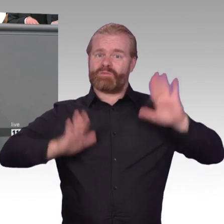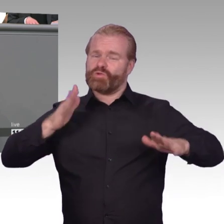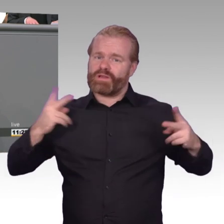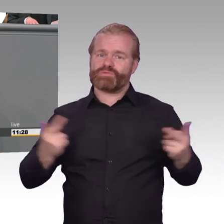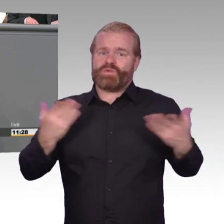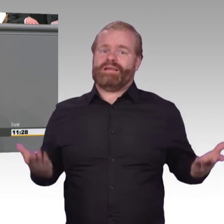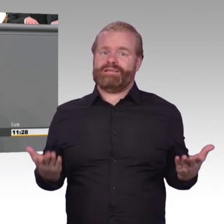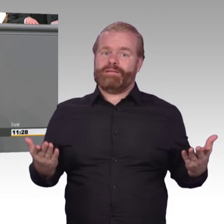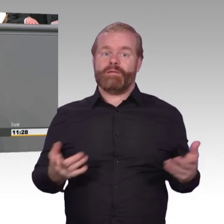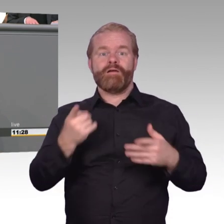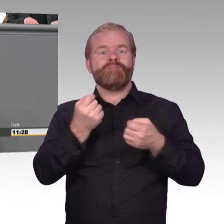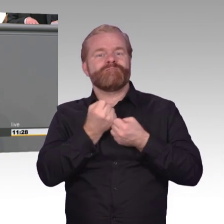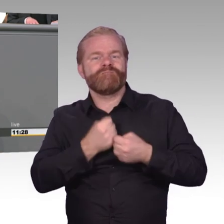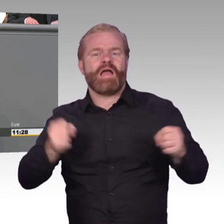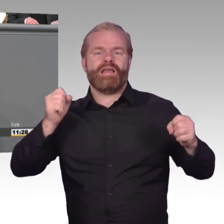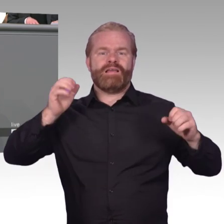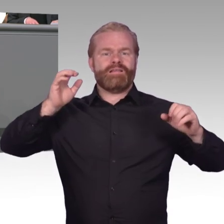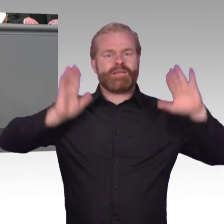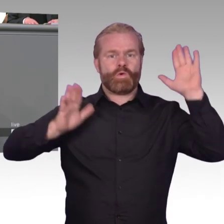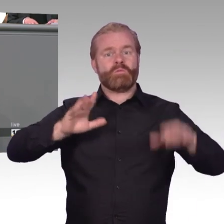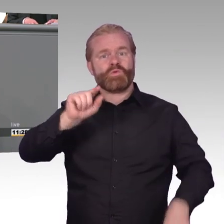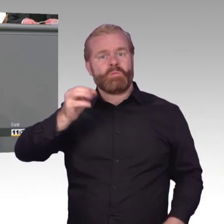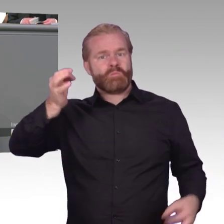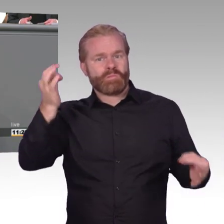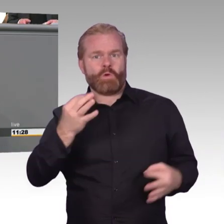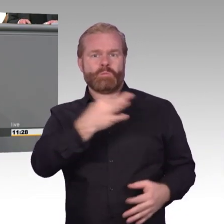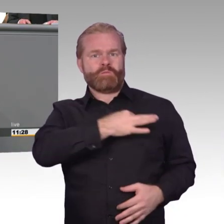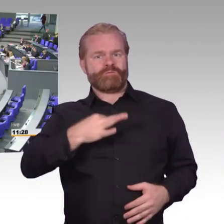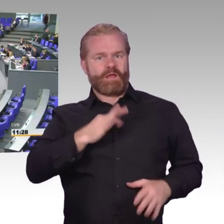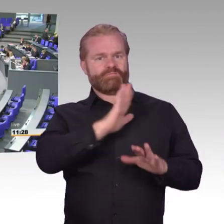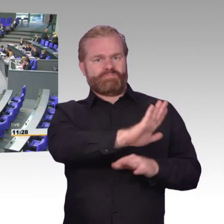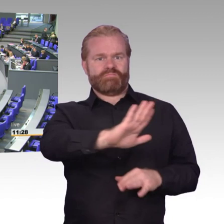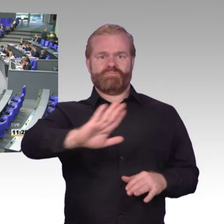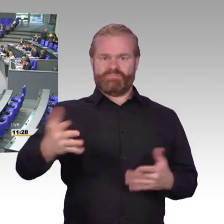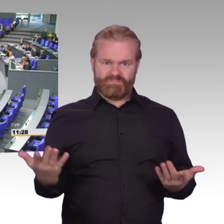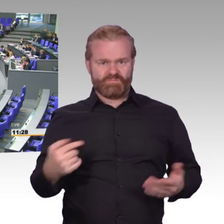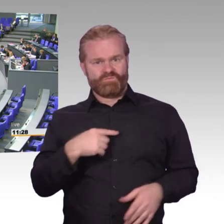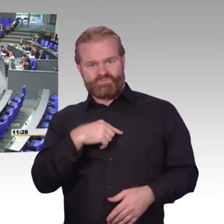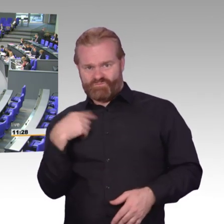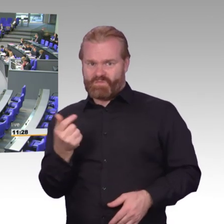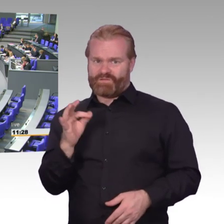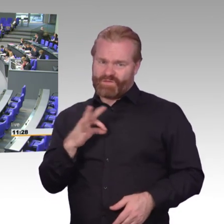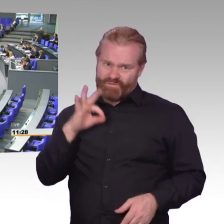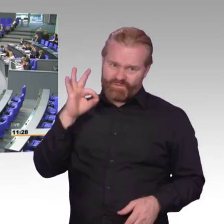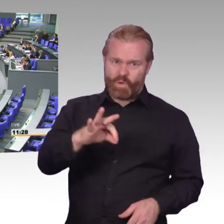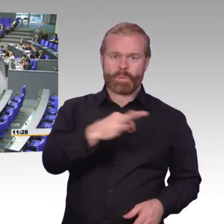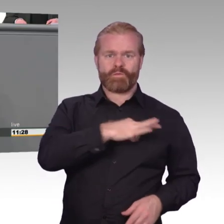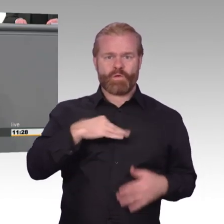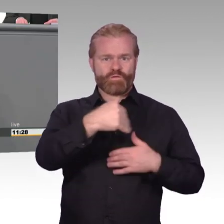völlig fehlen. Freiheit im Netz bedeutet für uns als Alternative noch mehr, denn in Deutschland von